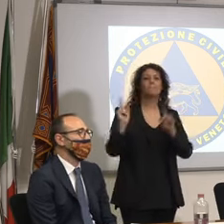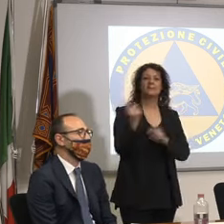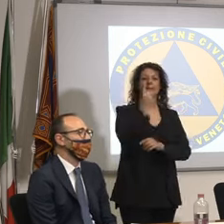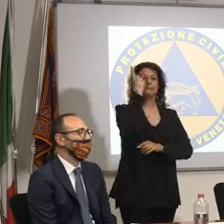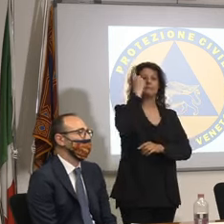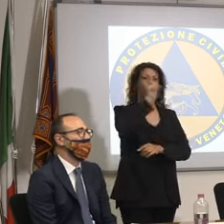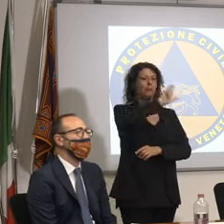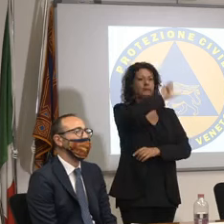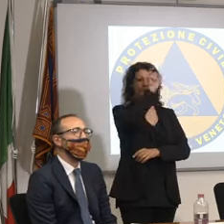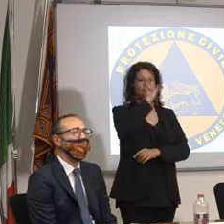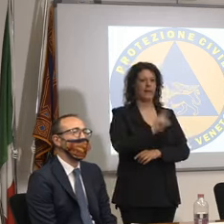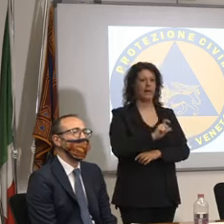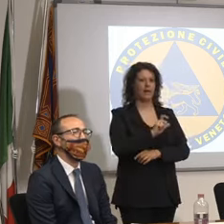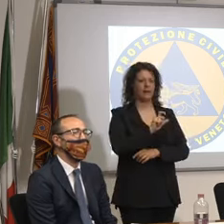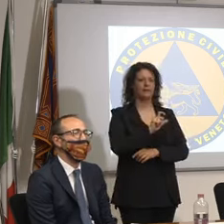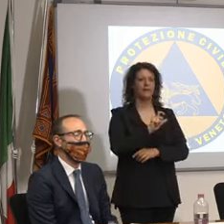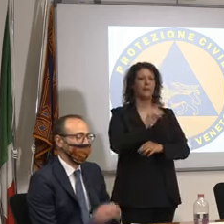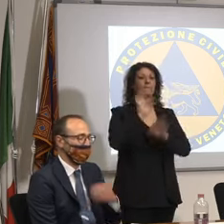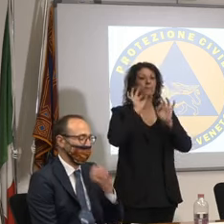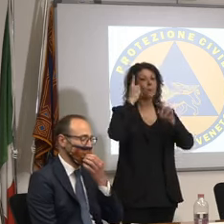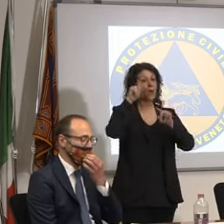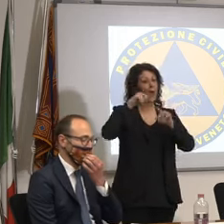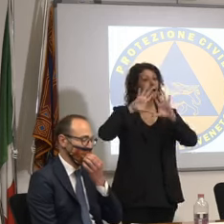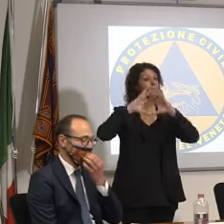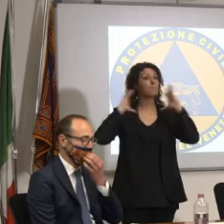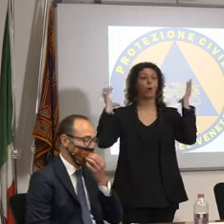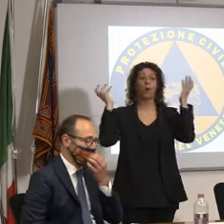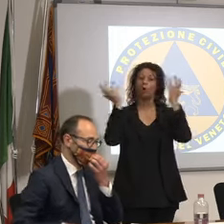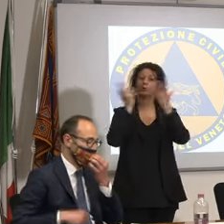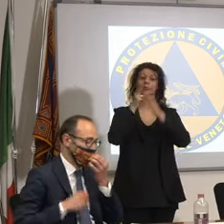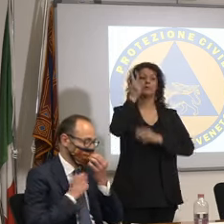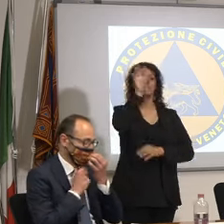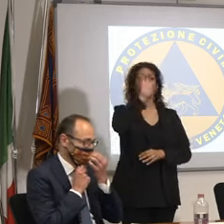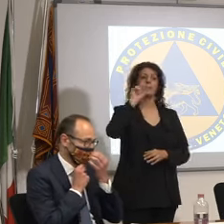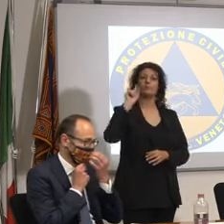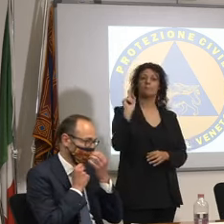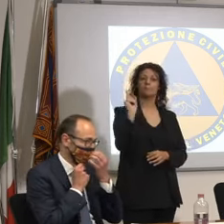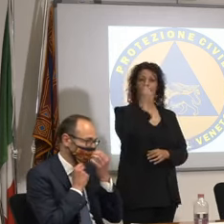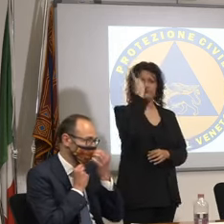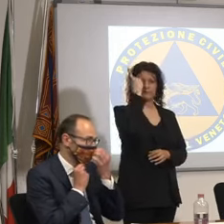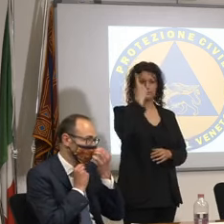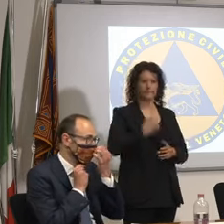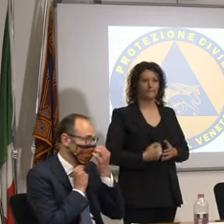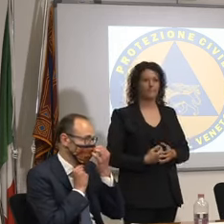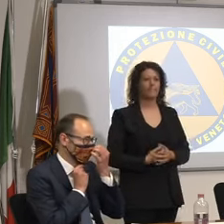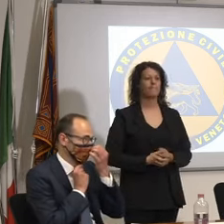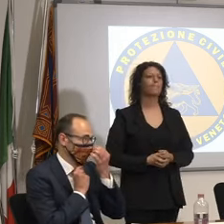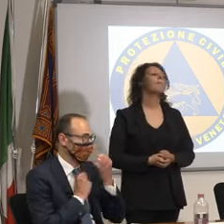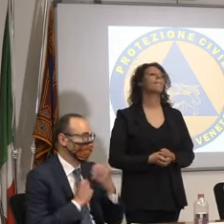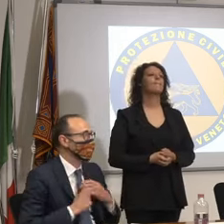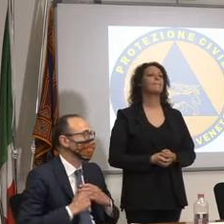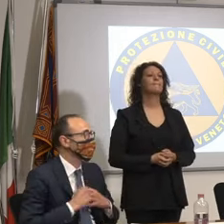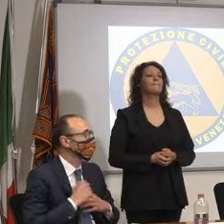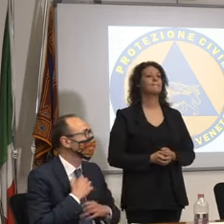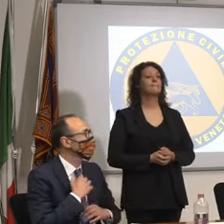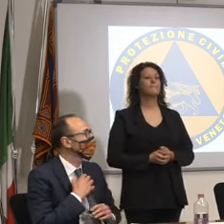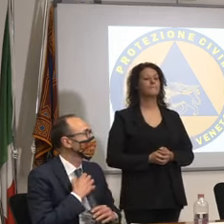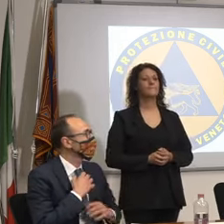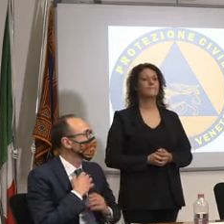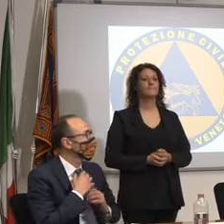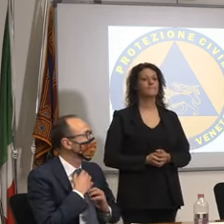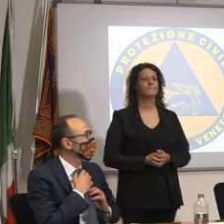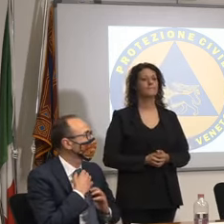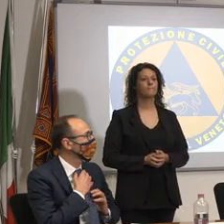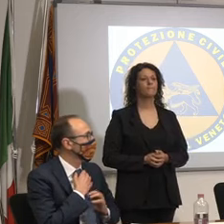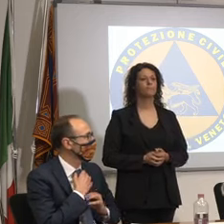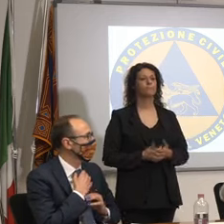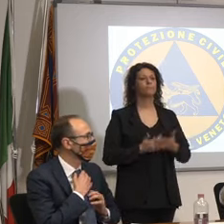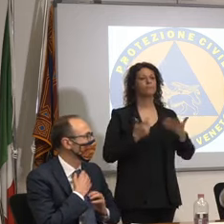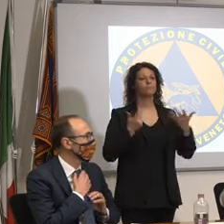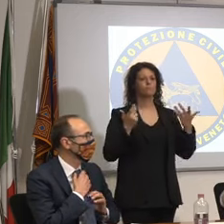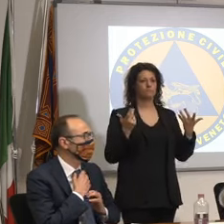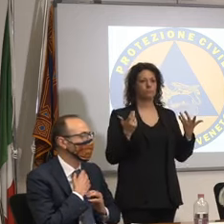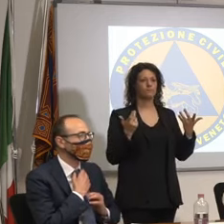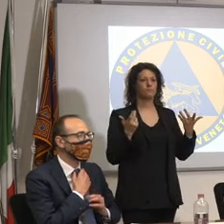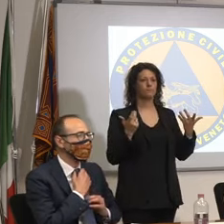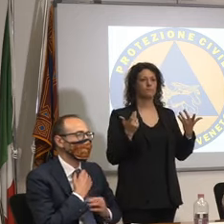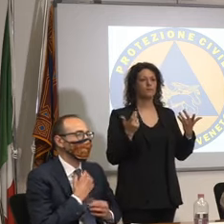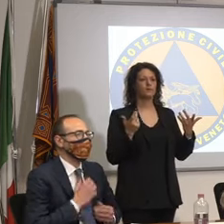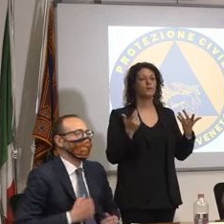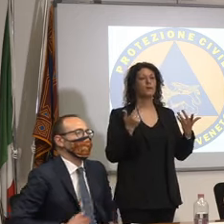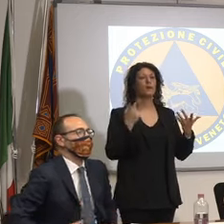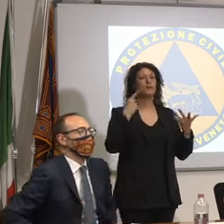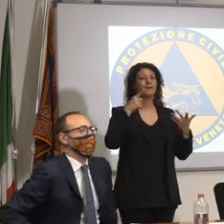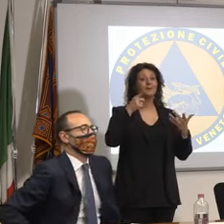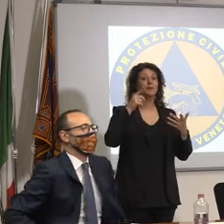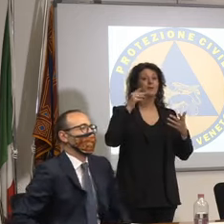una tra le prime al mondo allora voi capite che in un comparto come questo che è fondamentalmente fisiologicamente